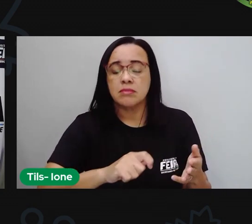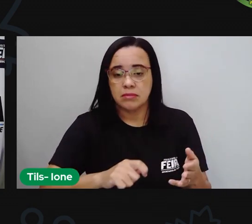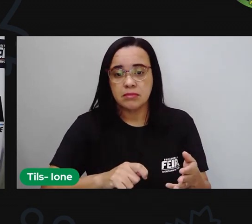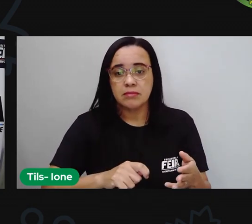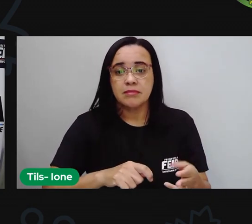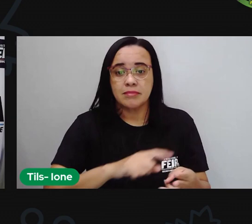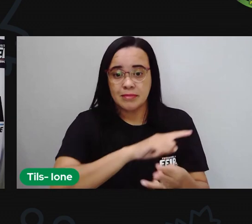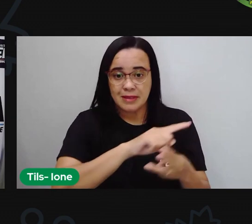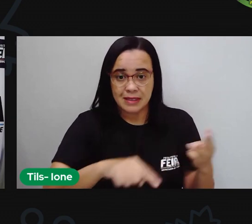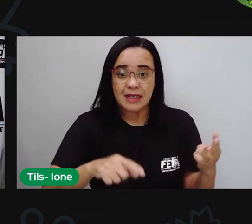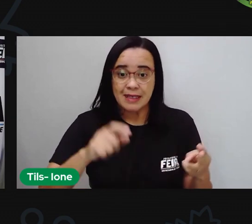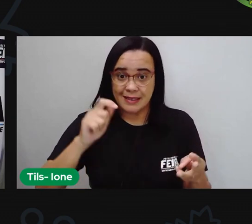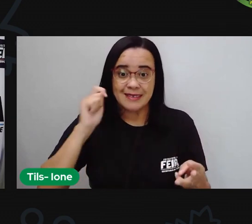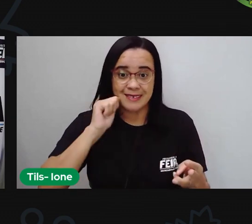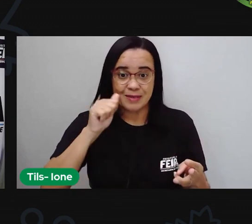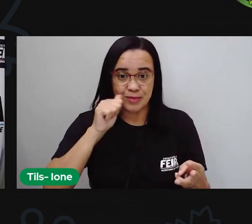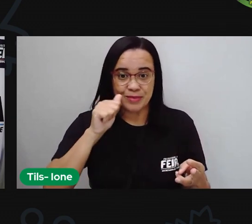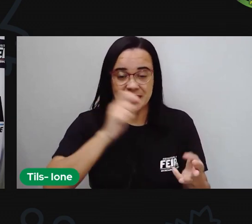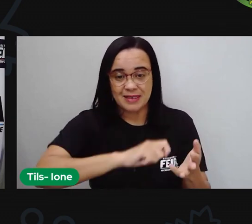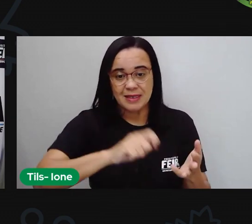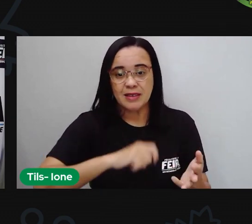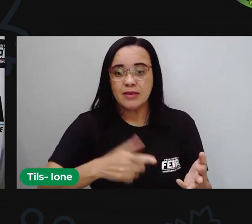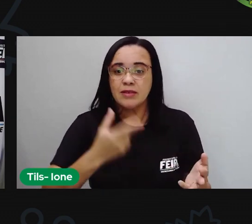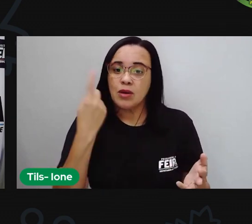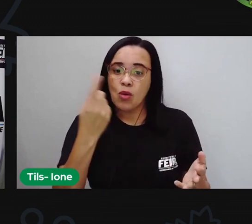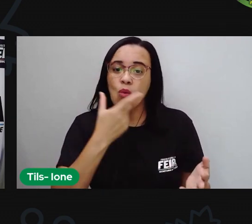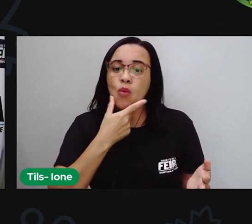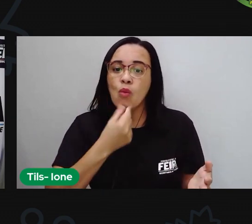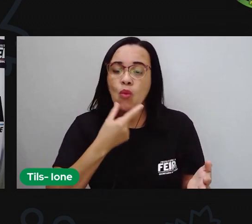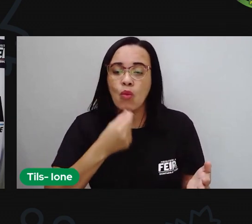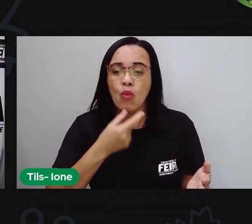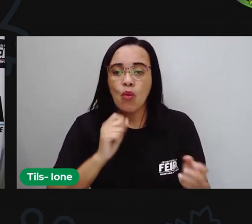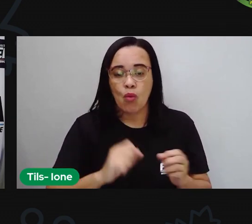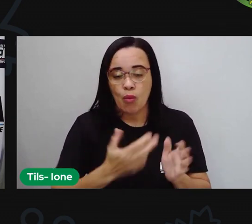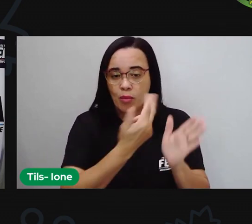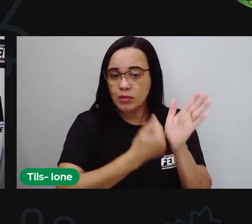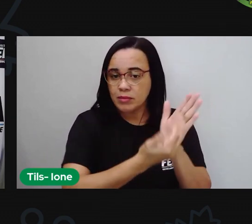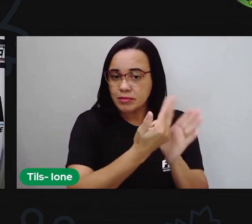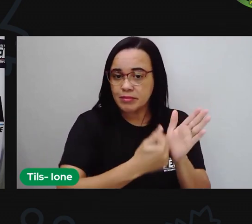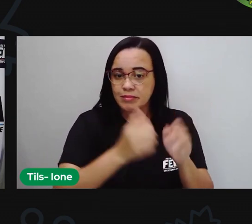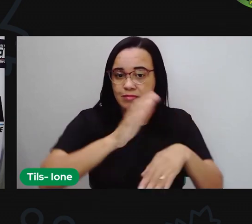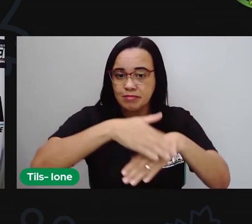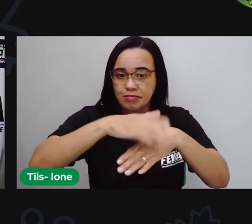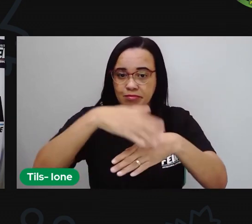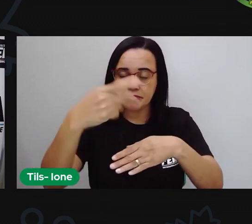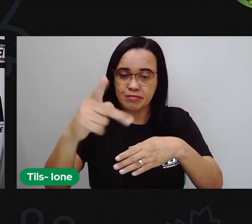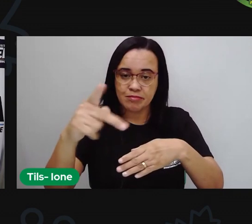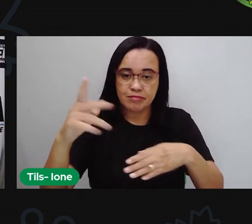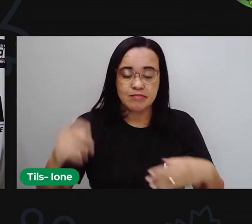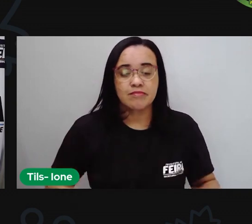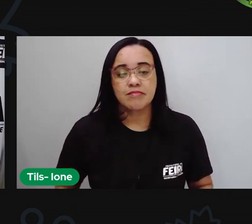por Tiago Lopes. É um livro aqui da editora do Brasil.